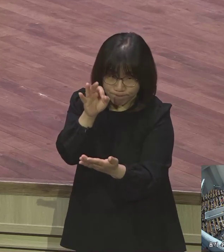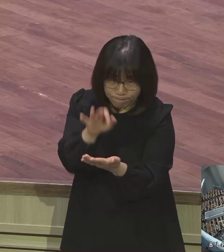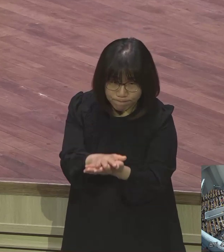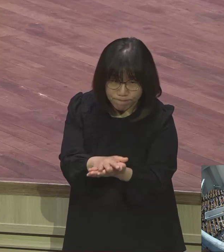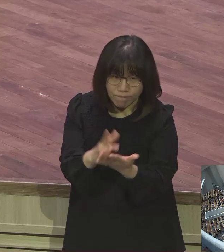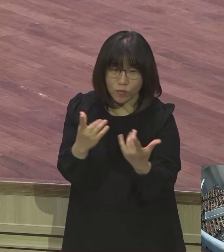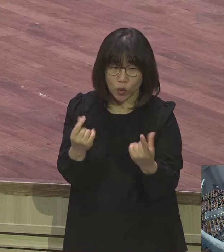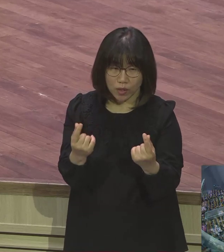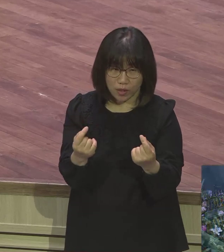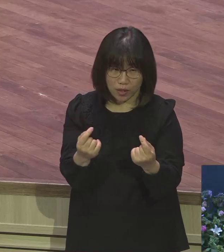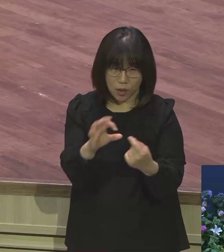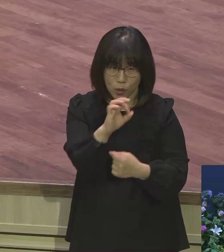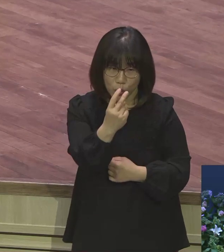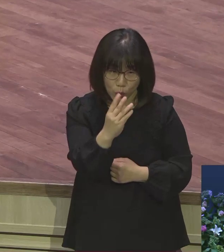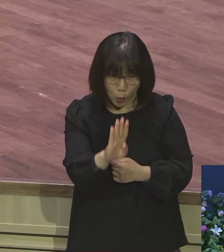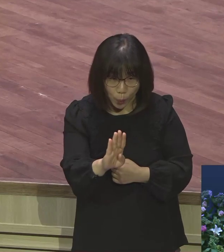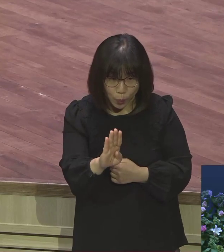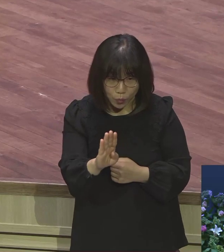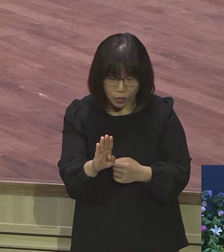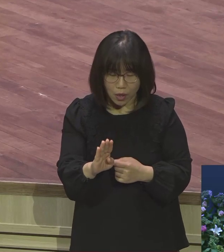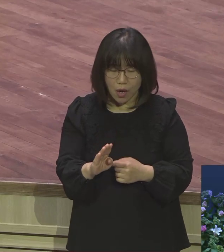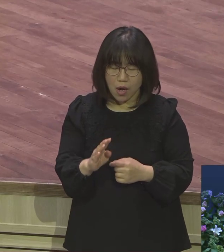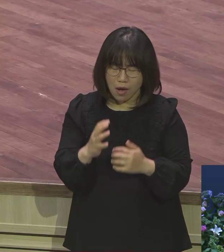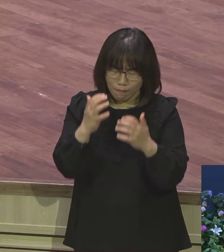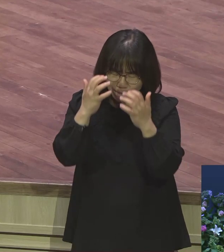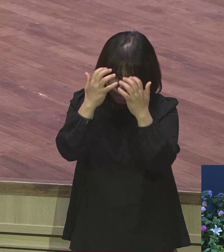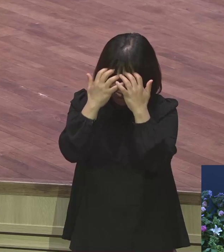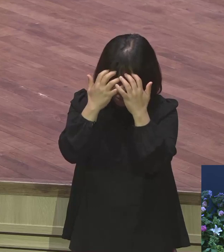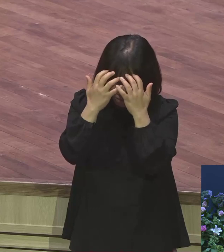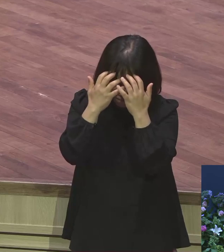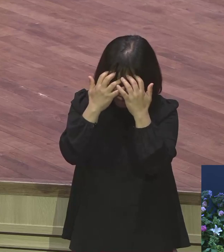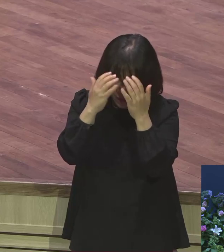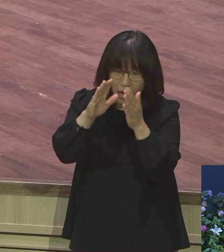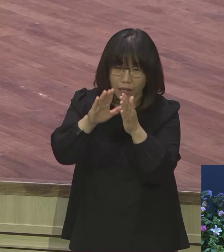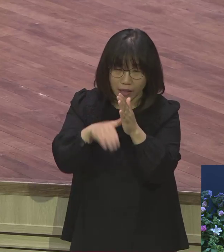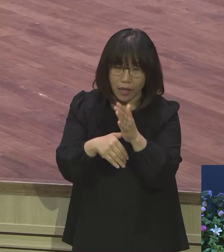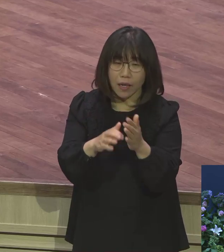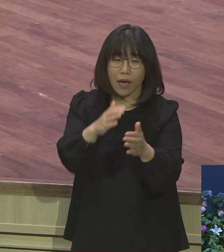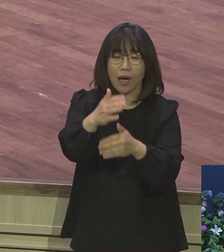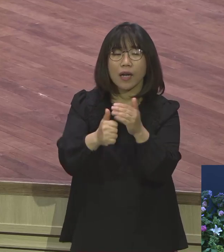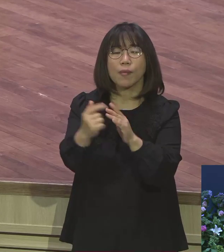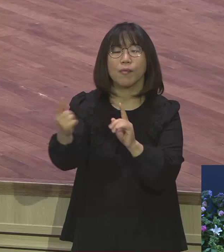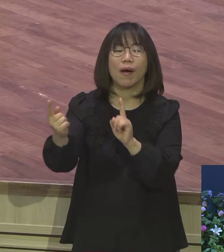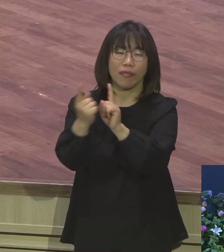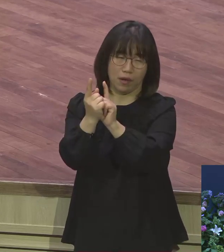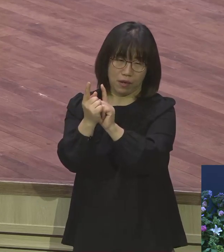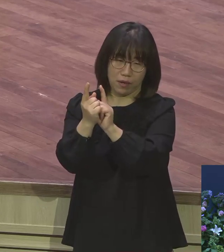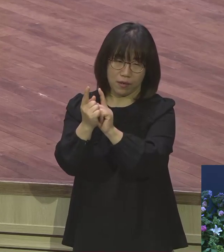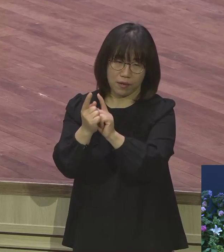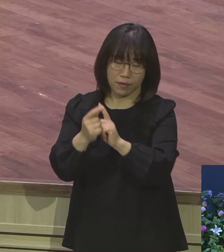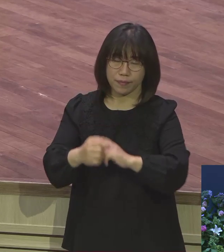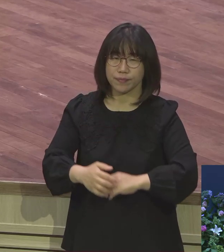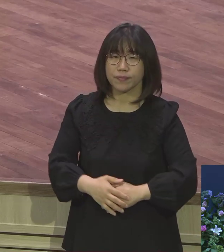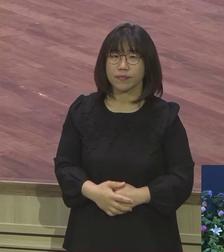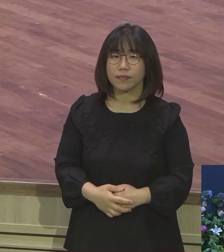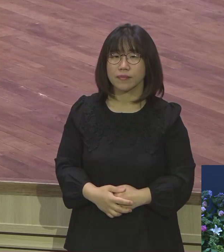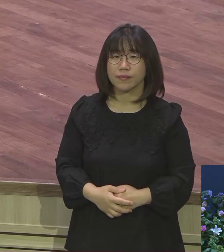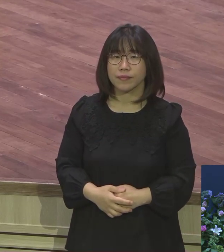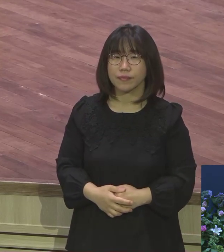언제입니까 가장 고통스럽고 외로울 때 주님을 만나는 겁니다 그 연단